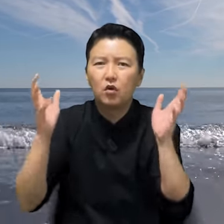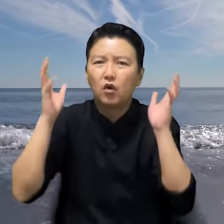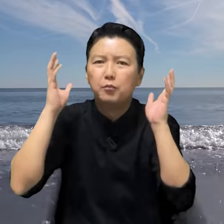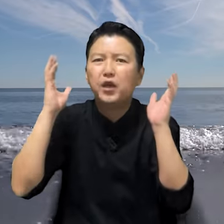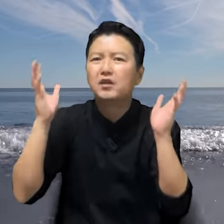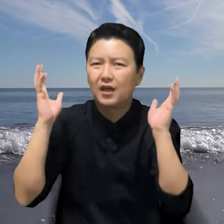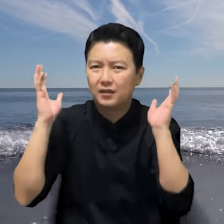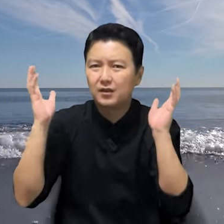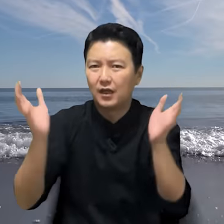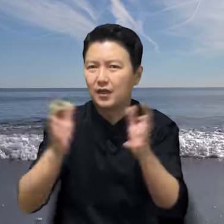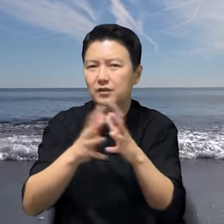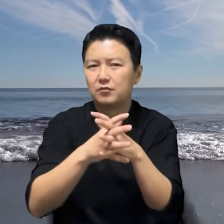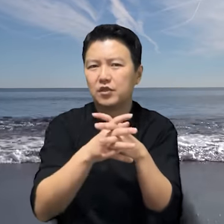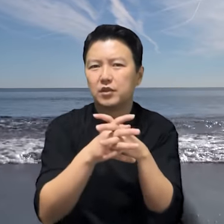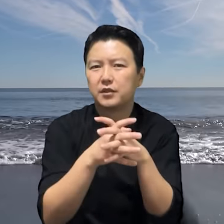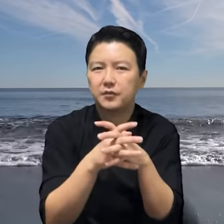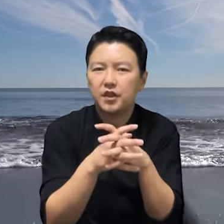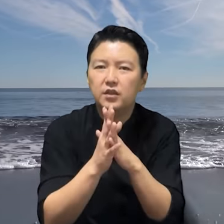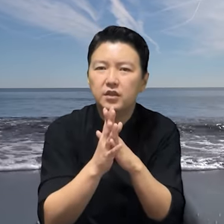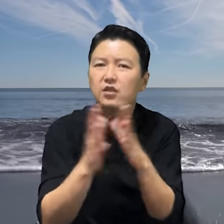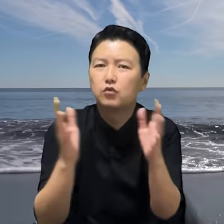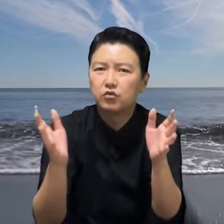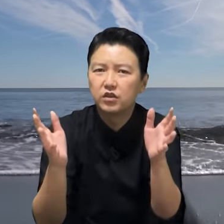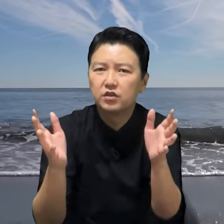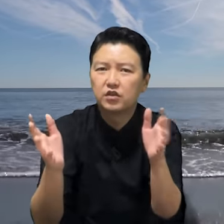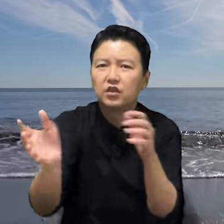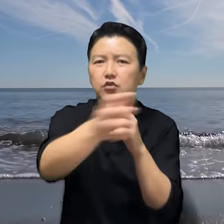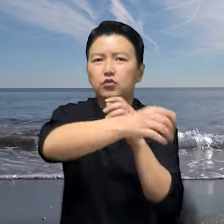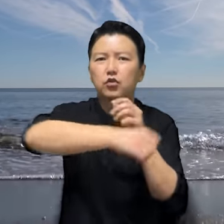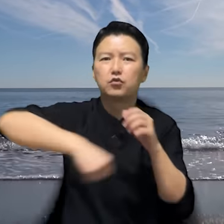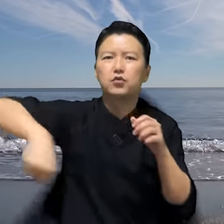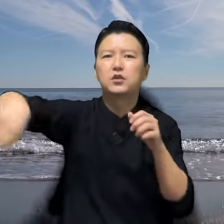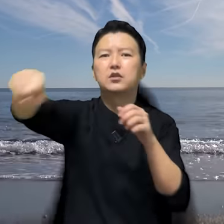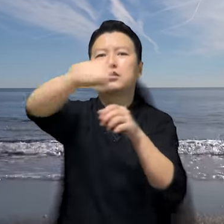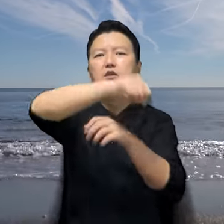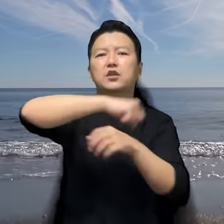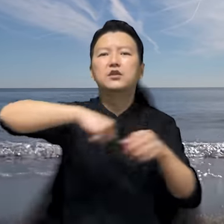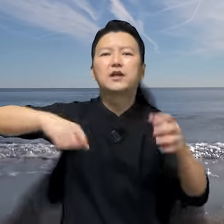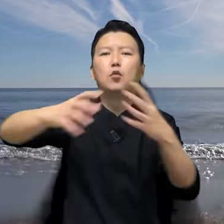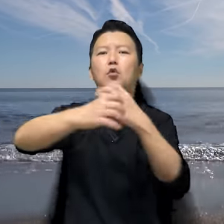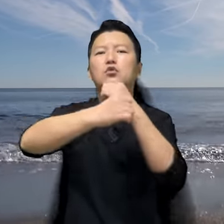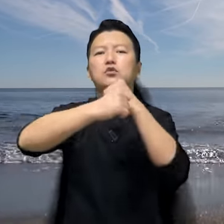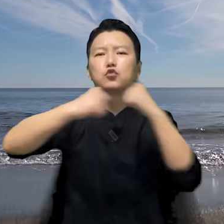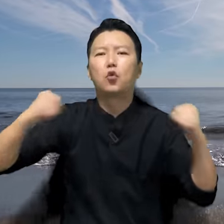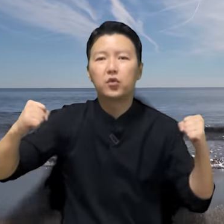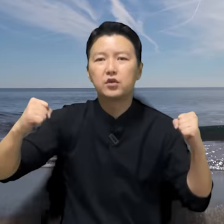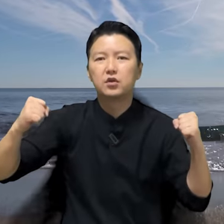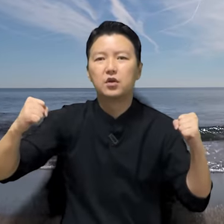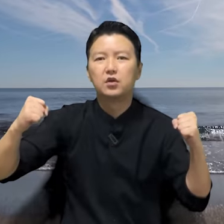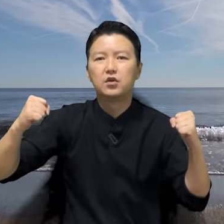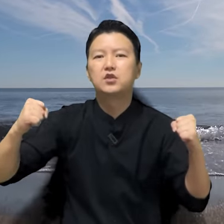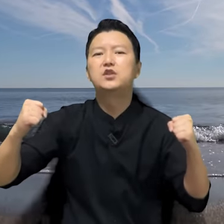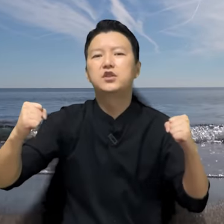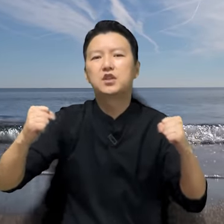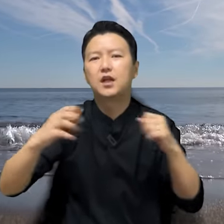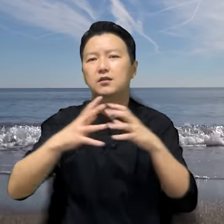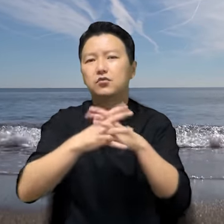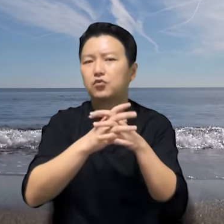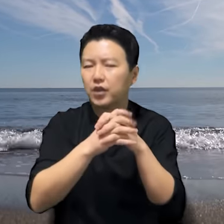멘탈이 나가 있습니다. 이어 룰린은 전깃줄로 뒤에서 그 여자의 목을 조여서 질식하여 죽게